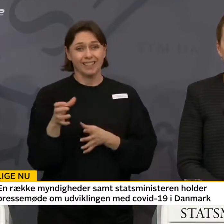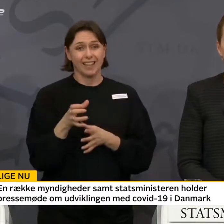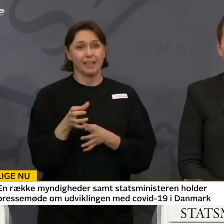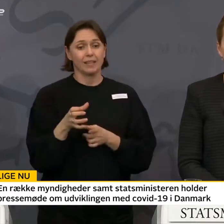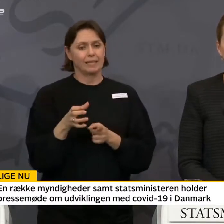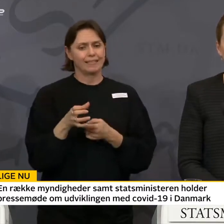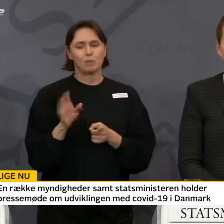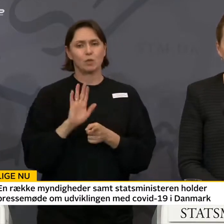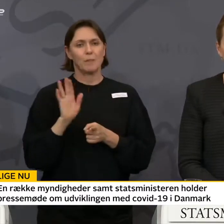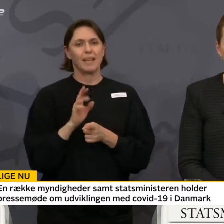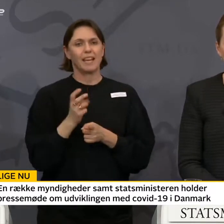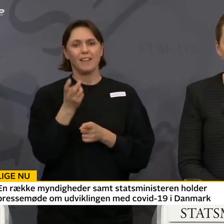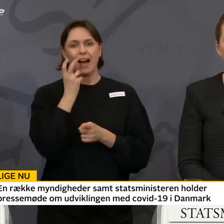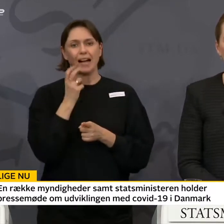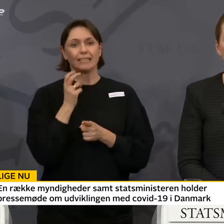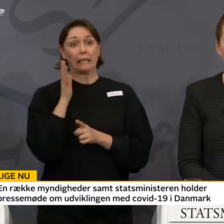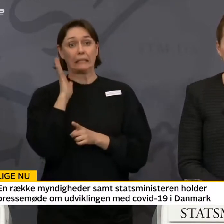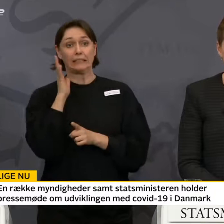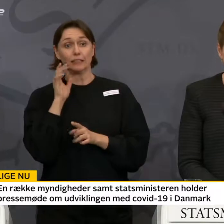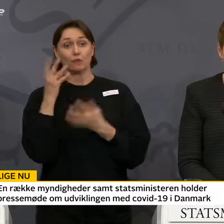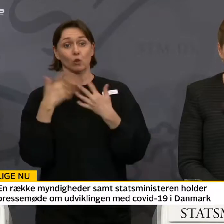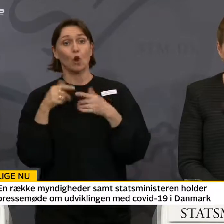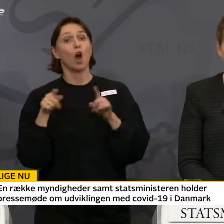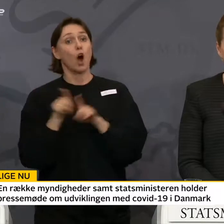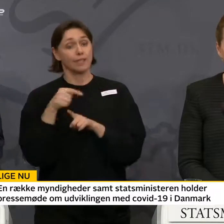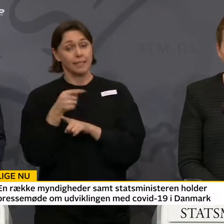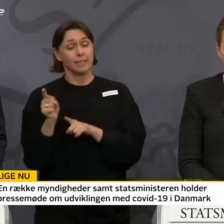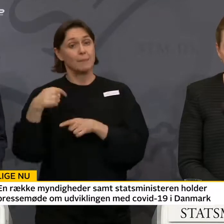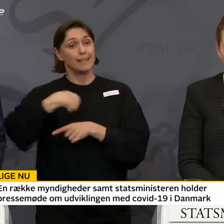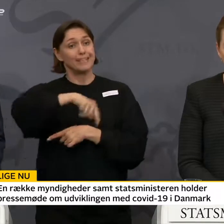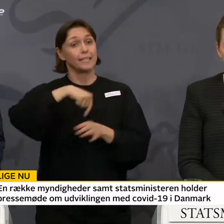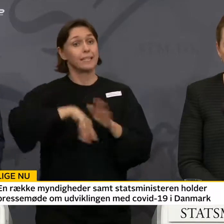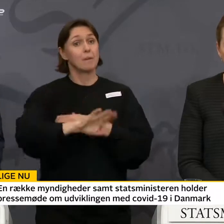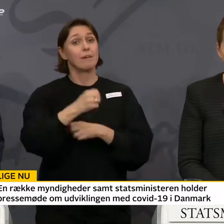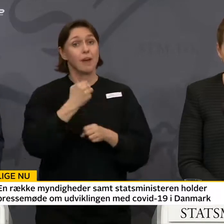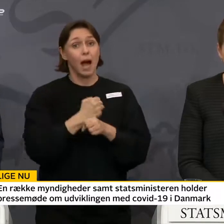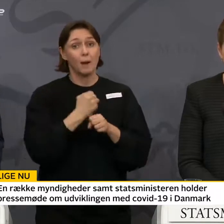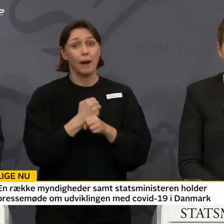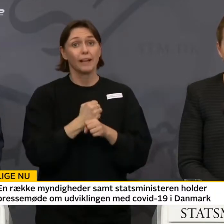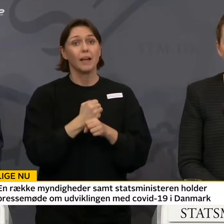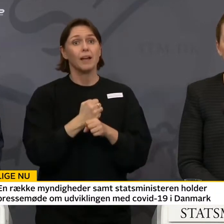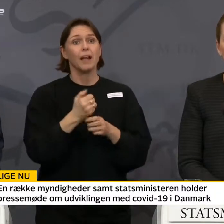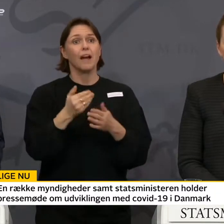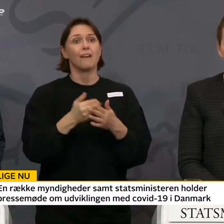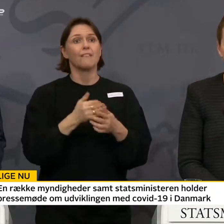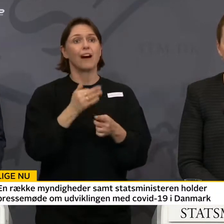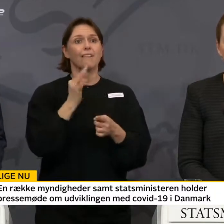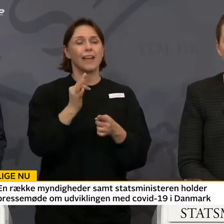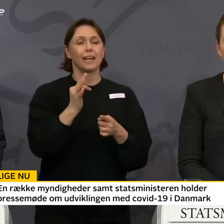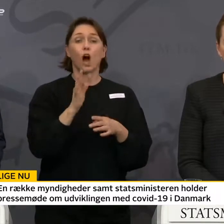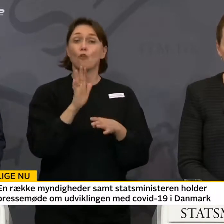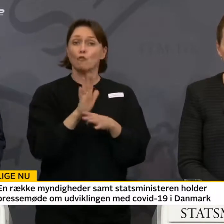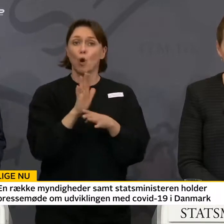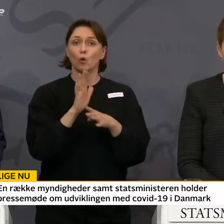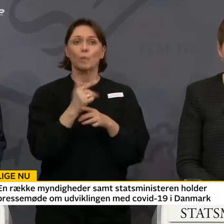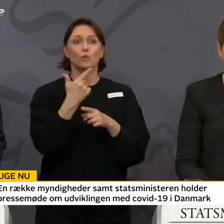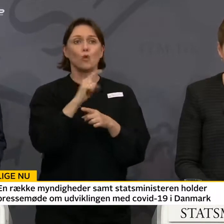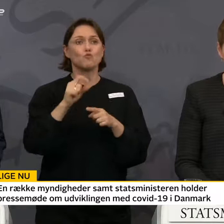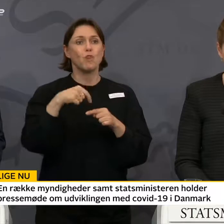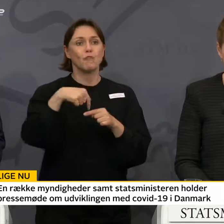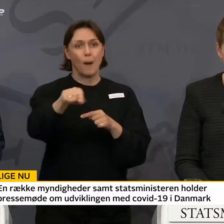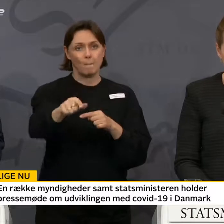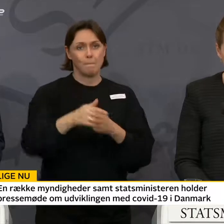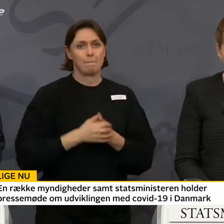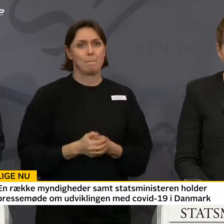varetager kritiske funktioner, sendes hjem fra arbejde fra fredag og forløbigt to uger